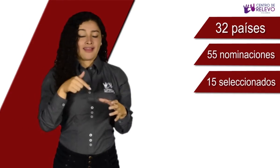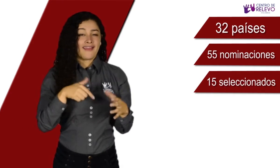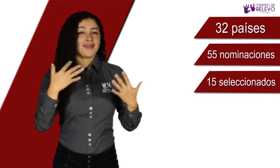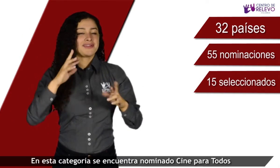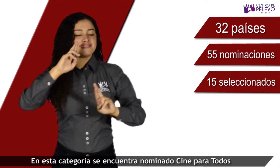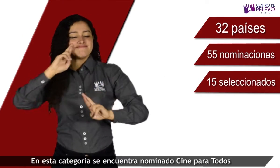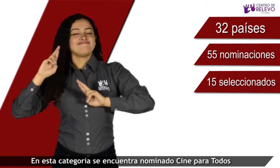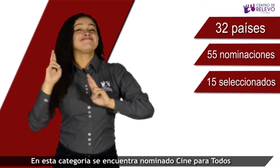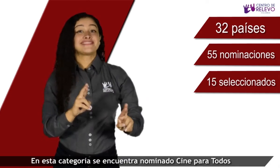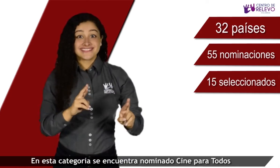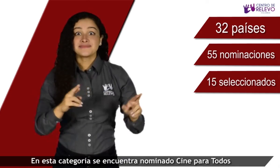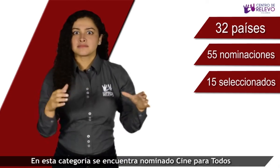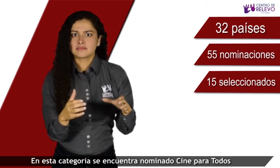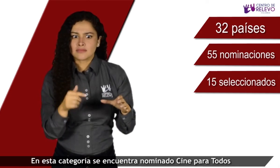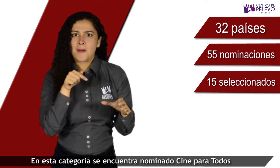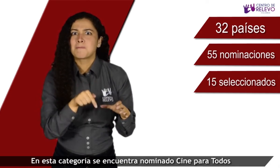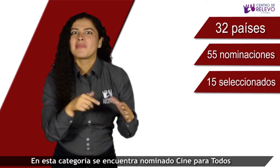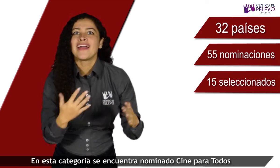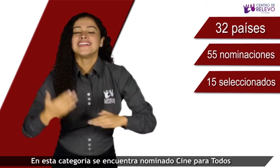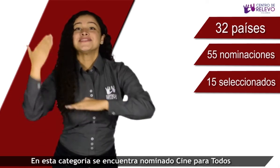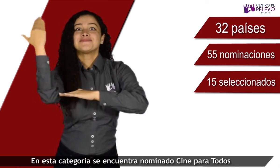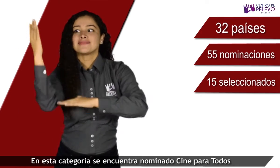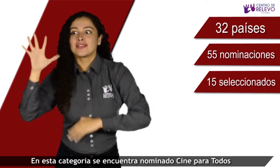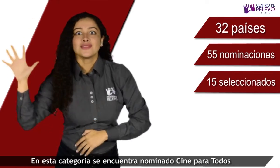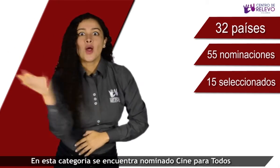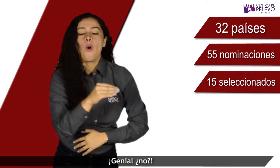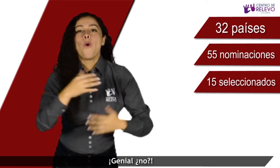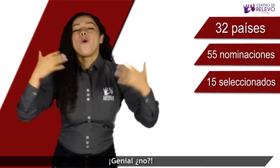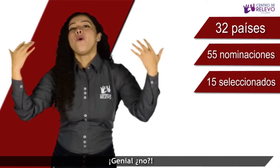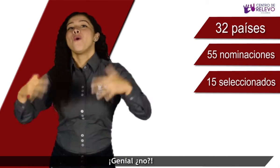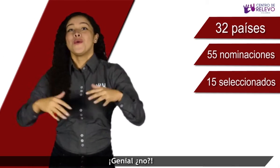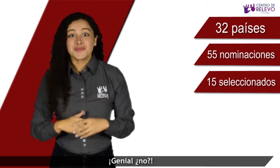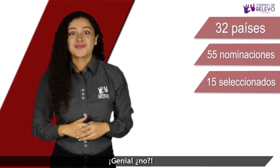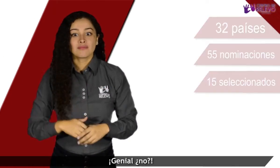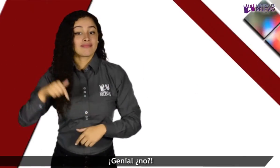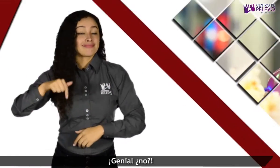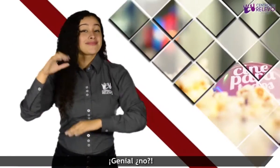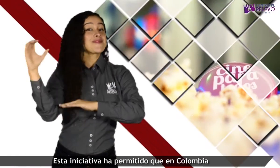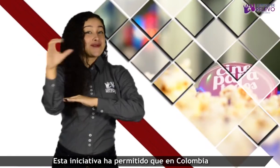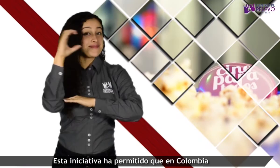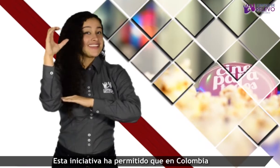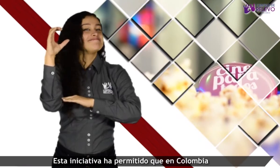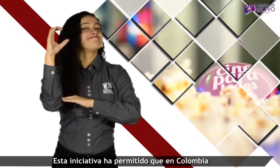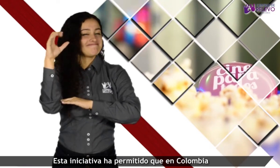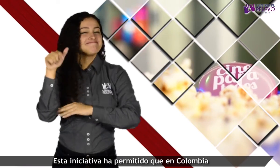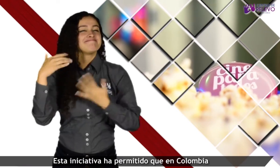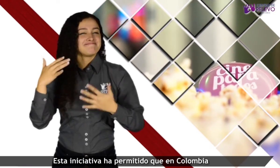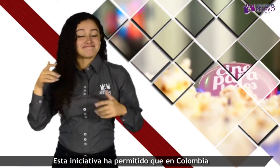En esta categoría se encuentra nominado Cine para Todos. Genial, ¿no? Esta iniciativa ha permitido